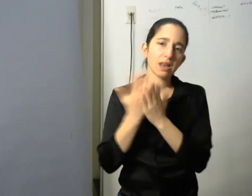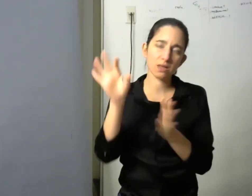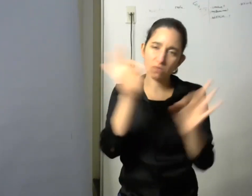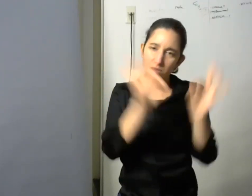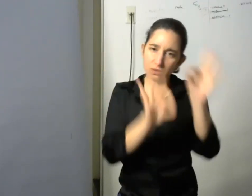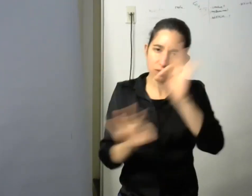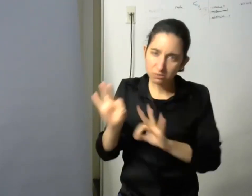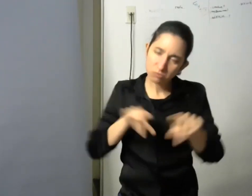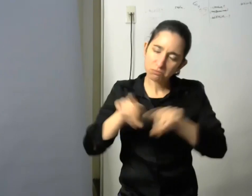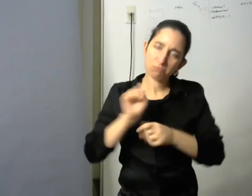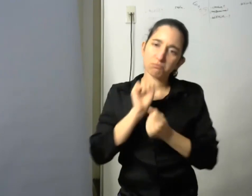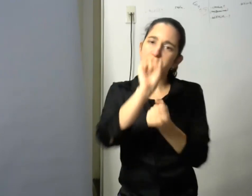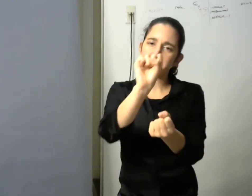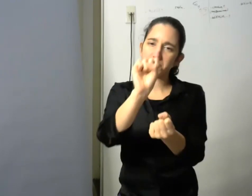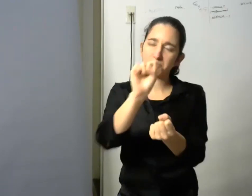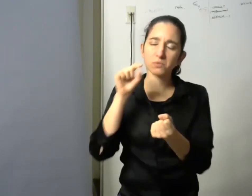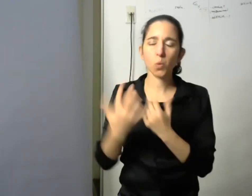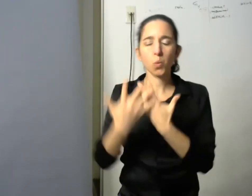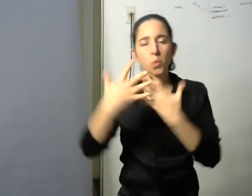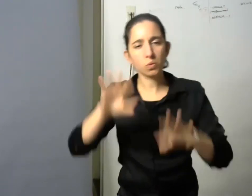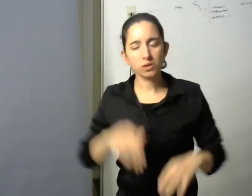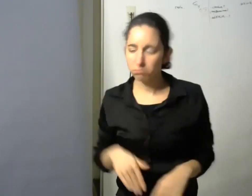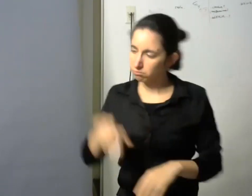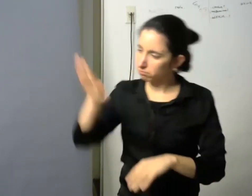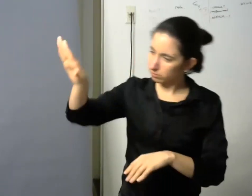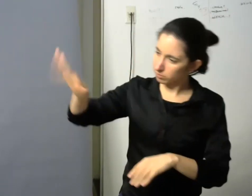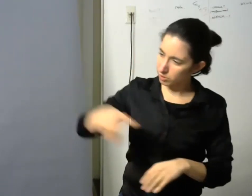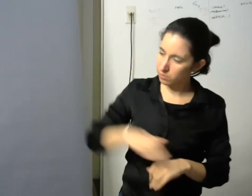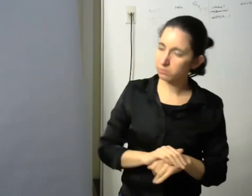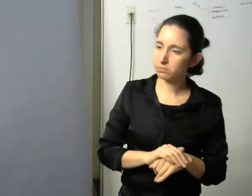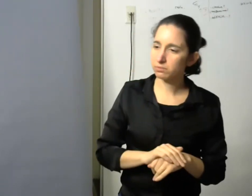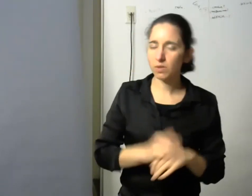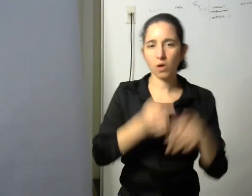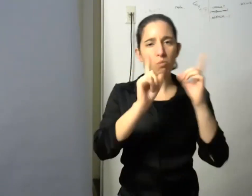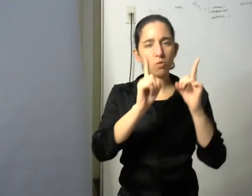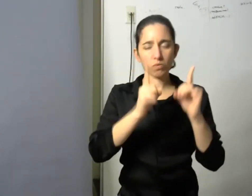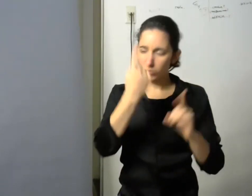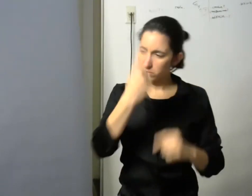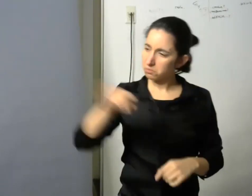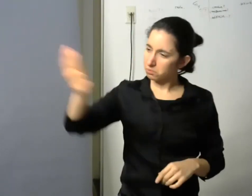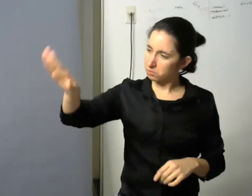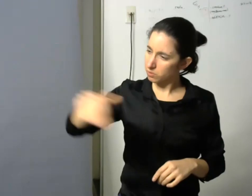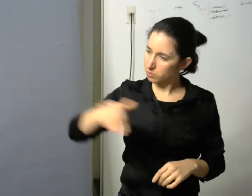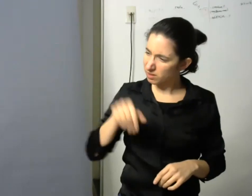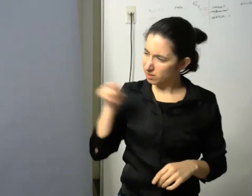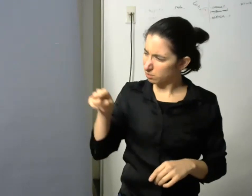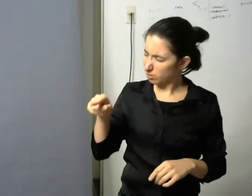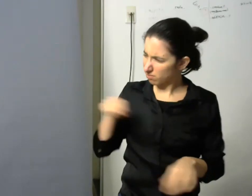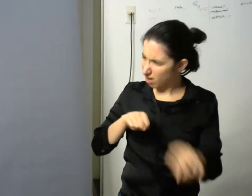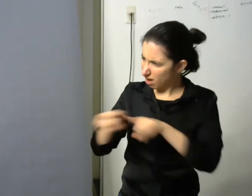me llaman y me pregunta una profesora diga cómo hiciste para recibirte